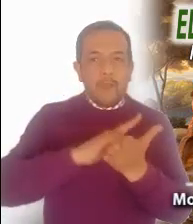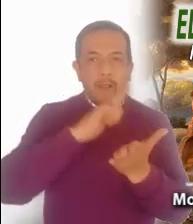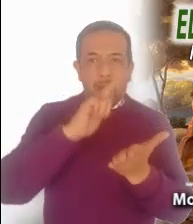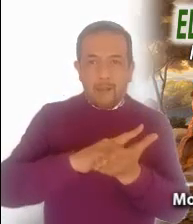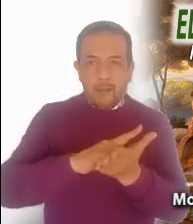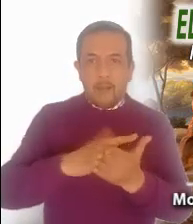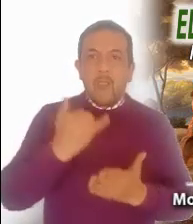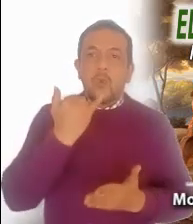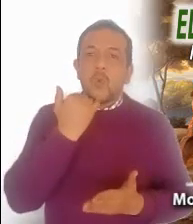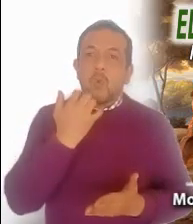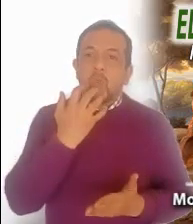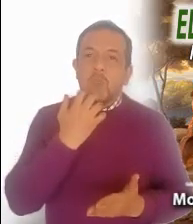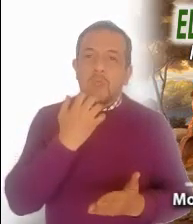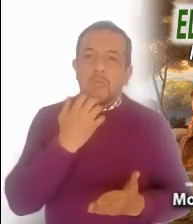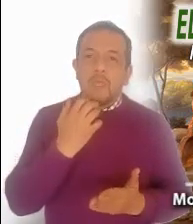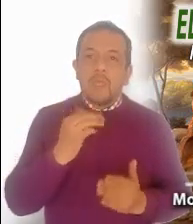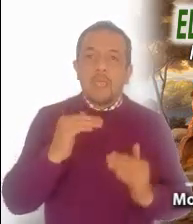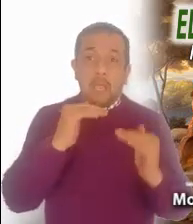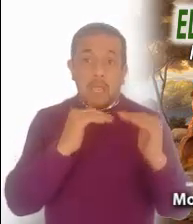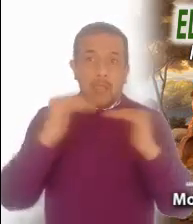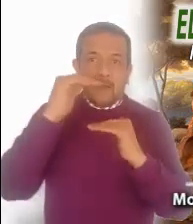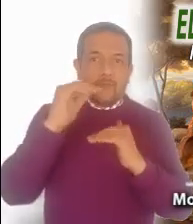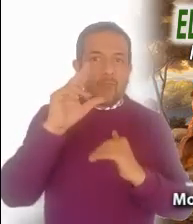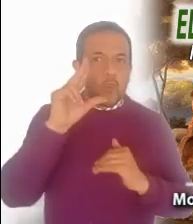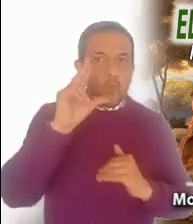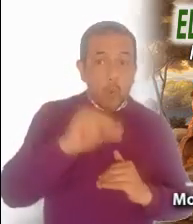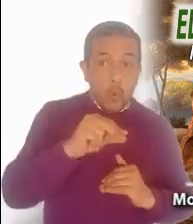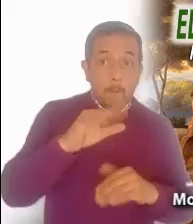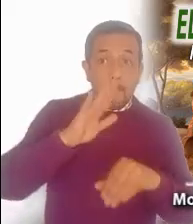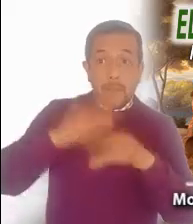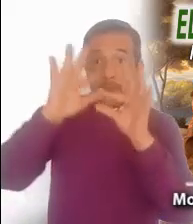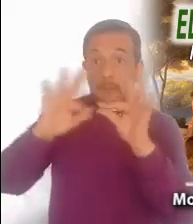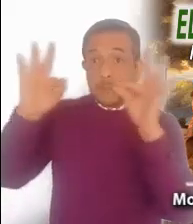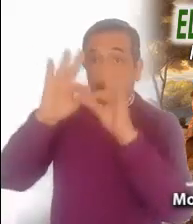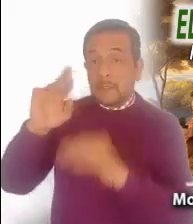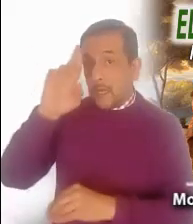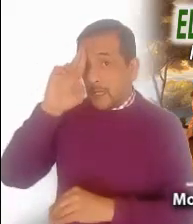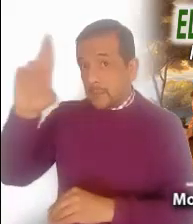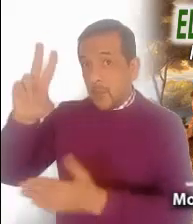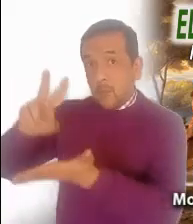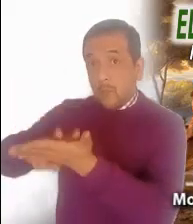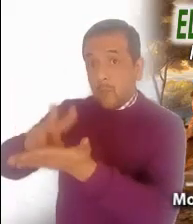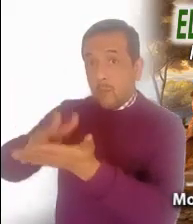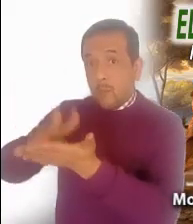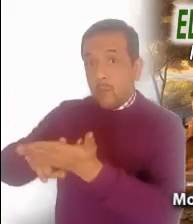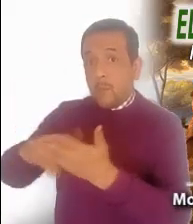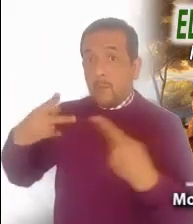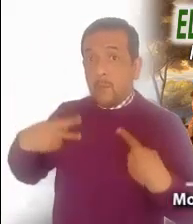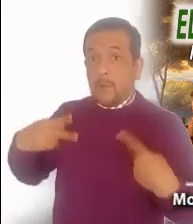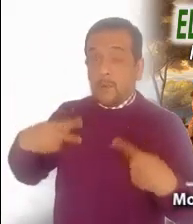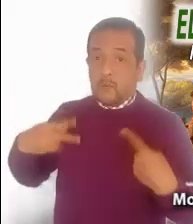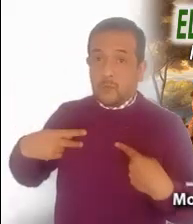allá de la ley está la dignidad y el respeto de la persona y su verdadera liberación.